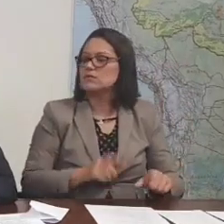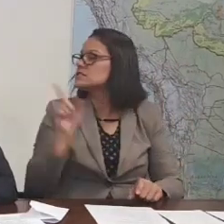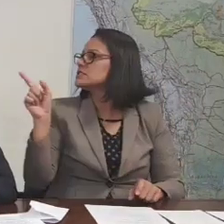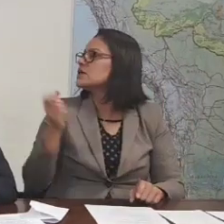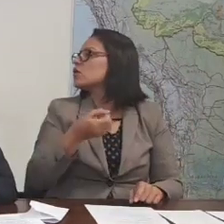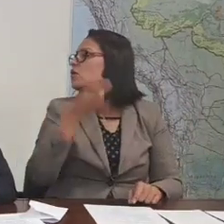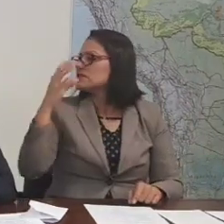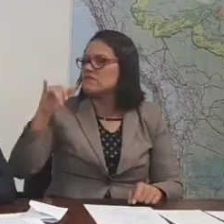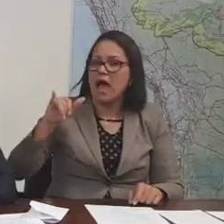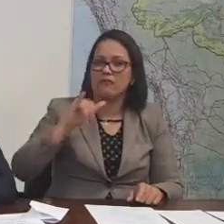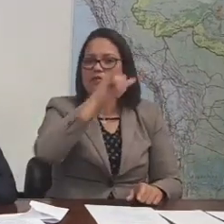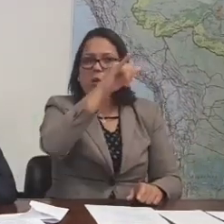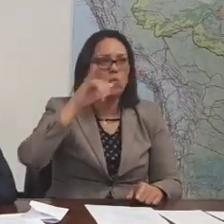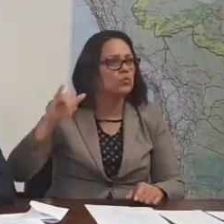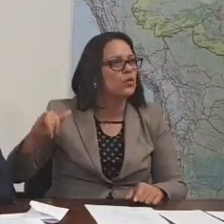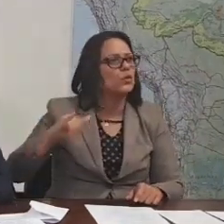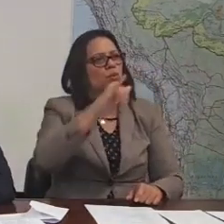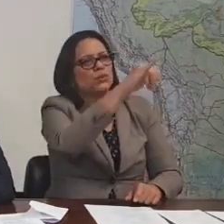avião aqui de carreira.